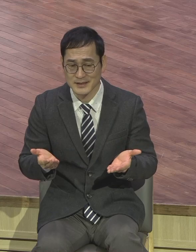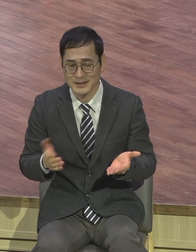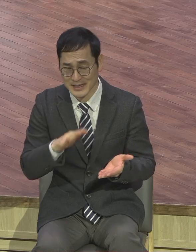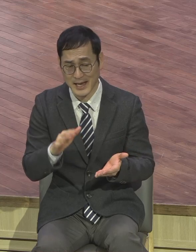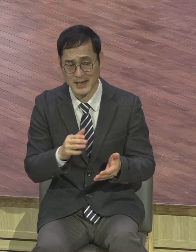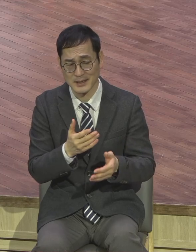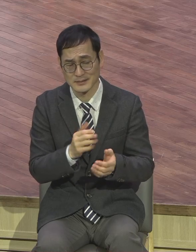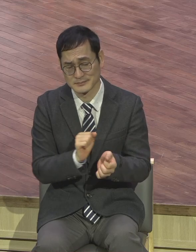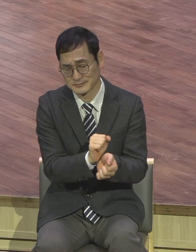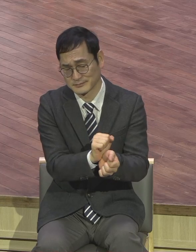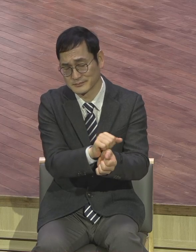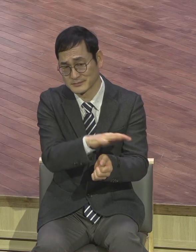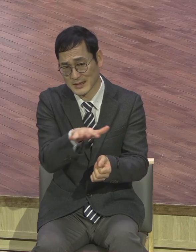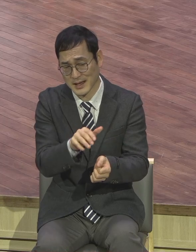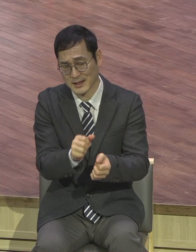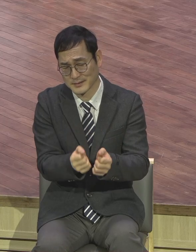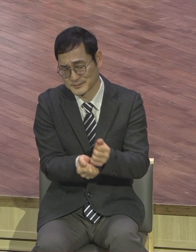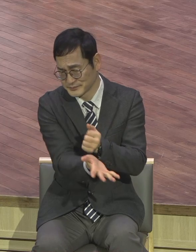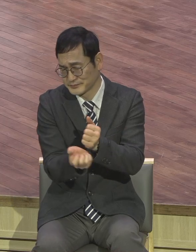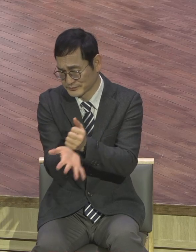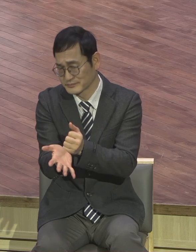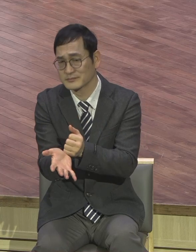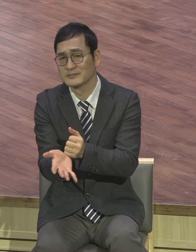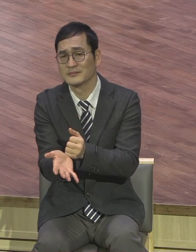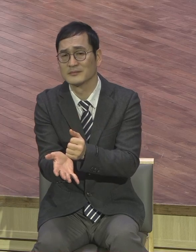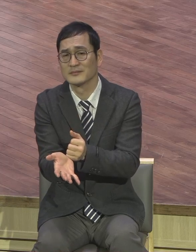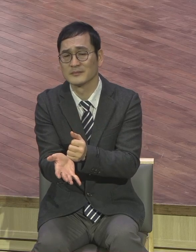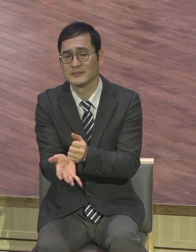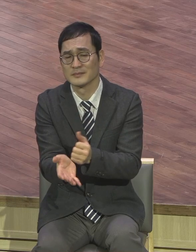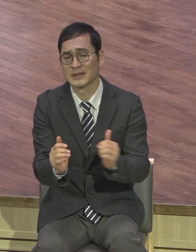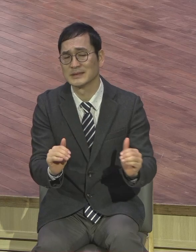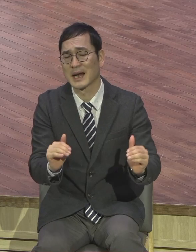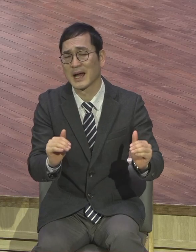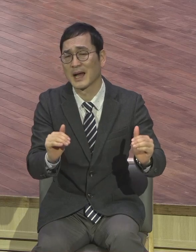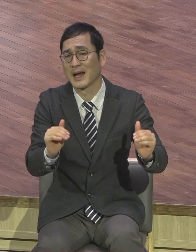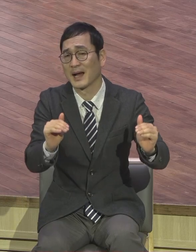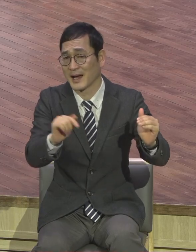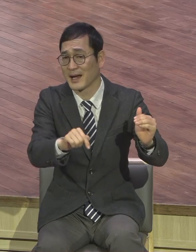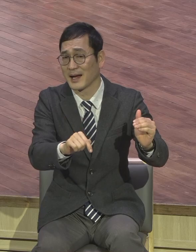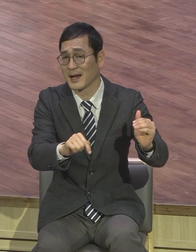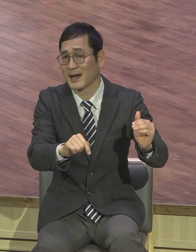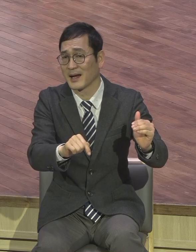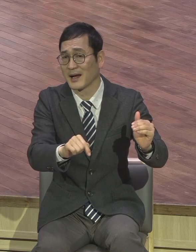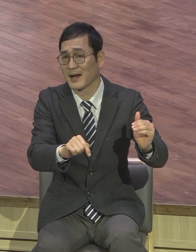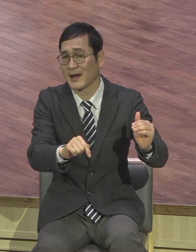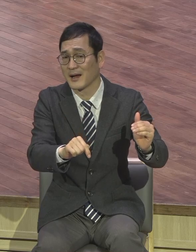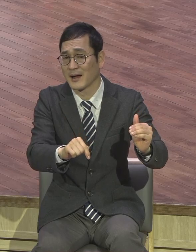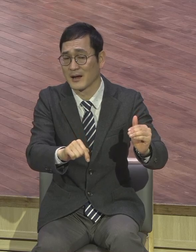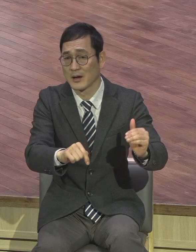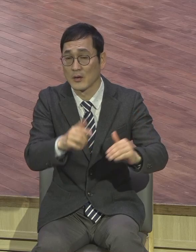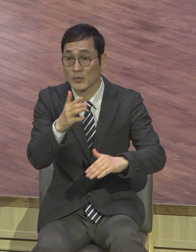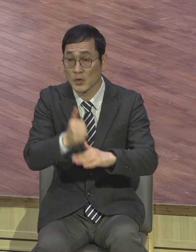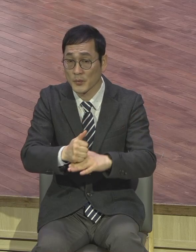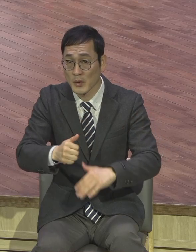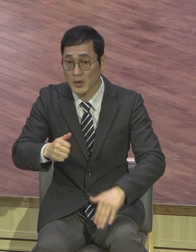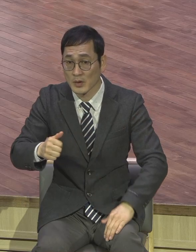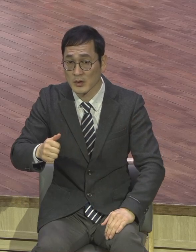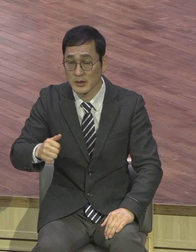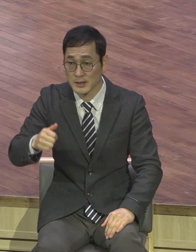머리니 곧 그리스도라 그랬어요. 어디까지 자라요? 그리스도까지 그리스도에게까지